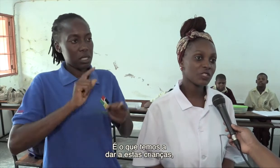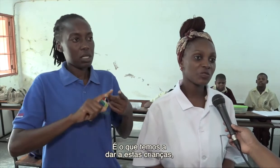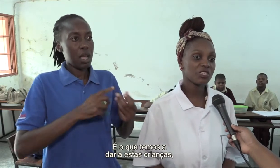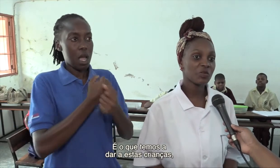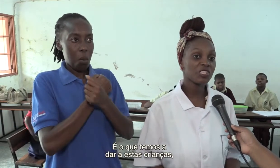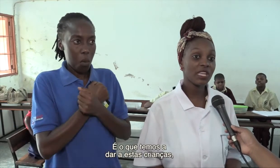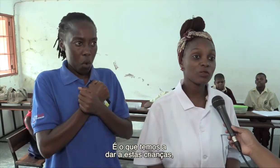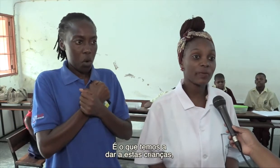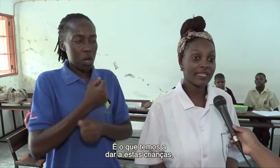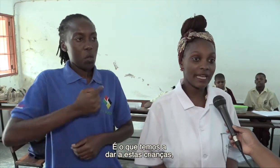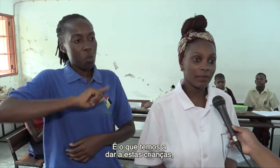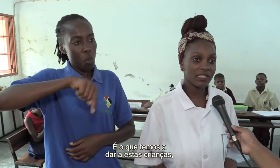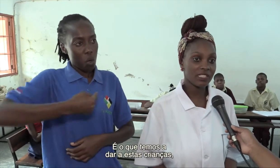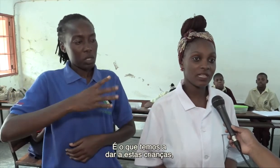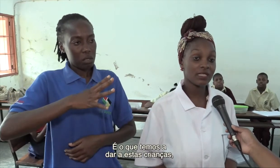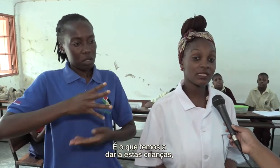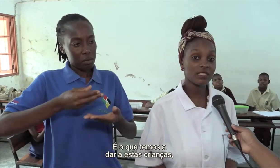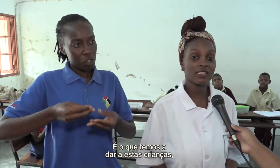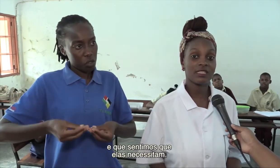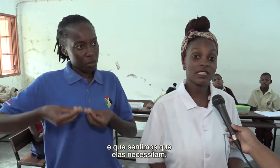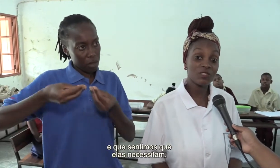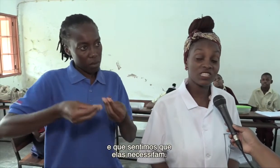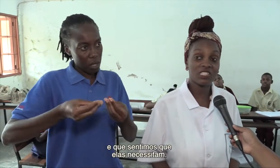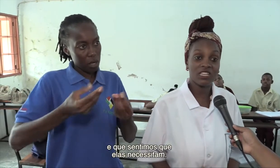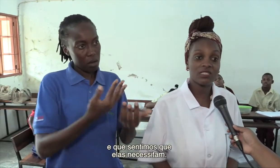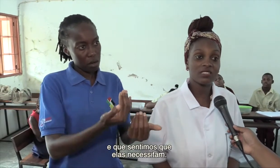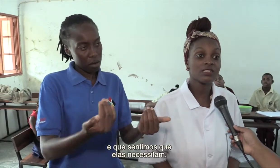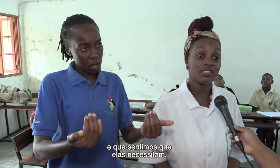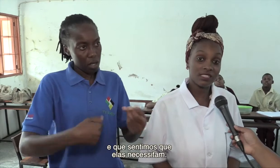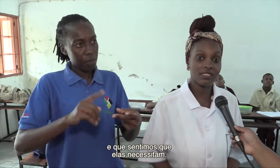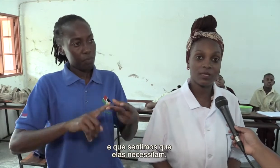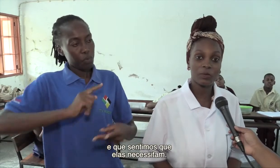as coisas que nós temos para dar para essas crianças e que sentimos que essas crianças necessitam.